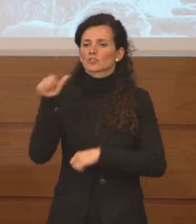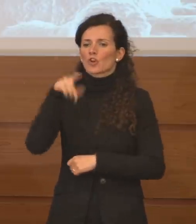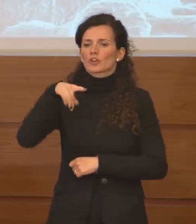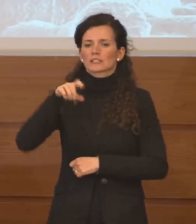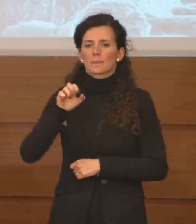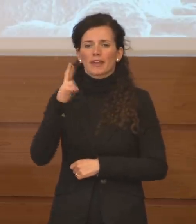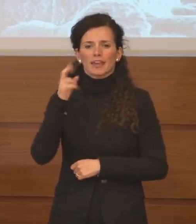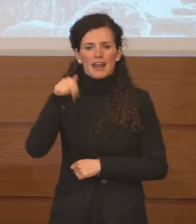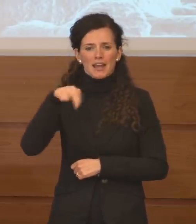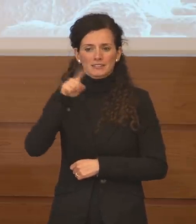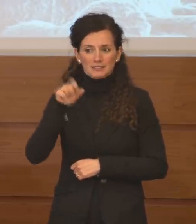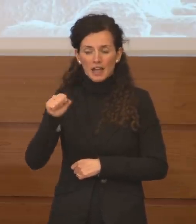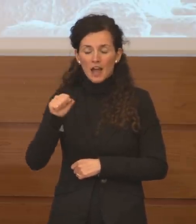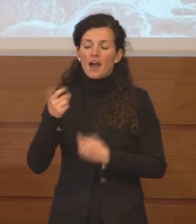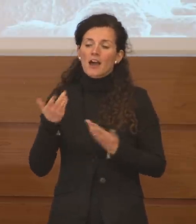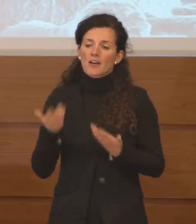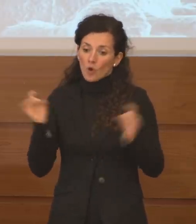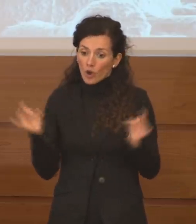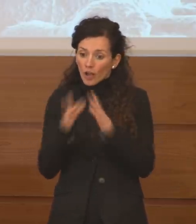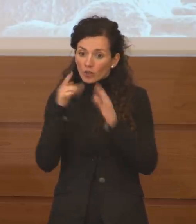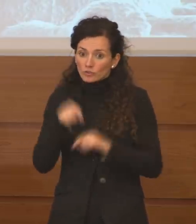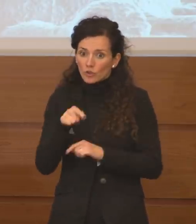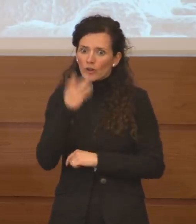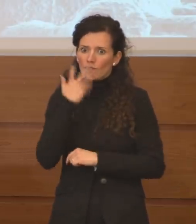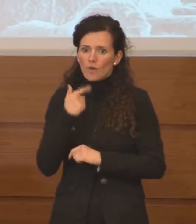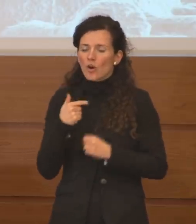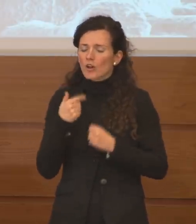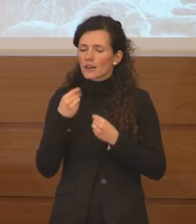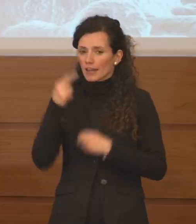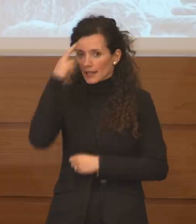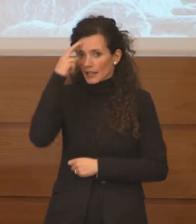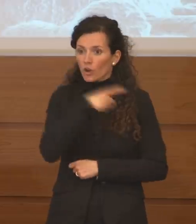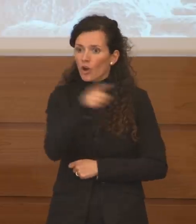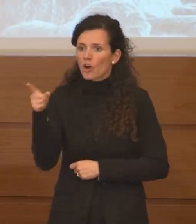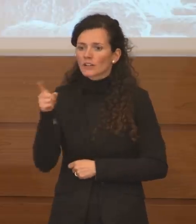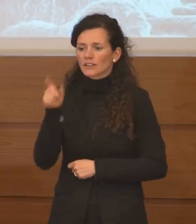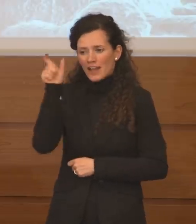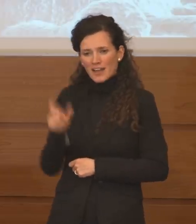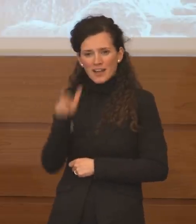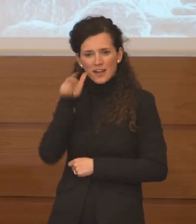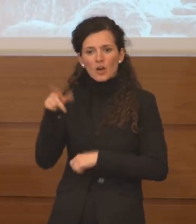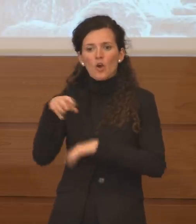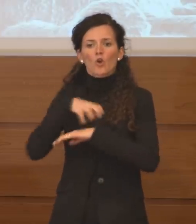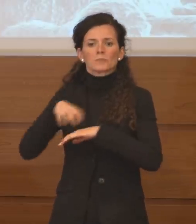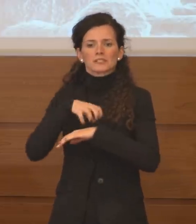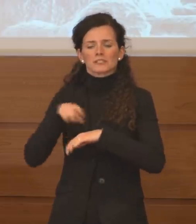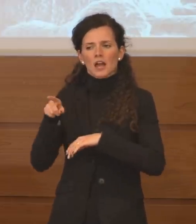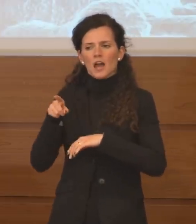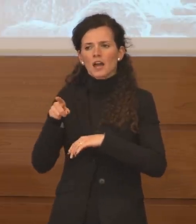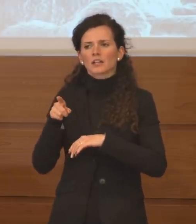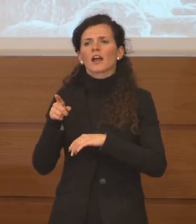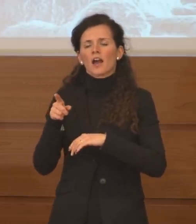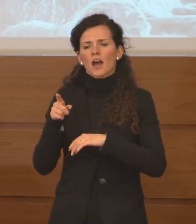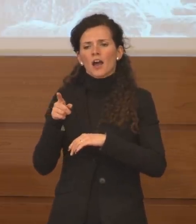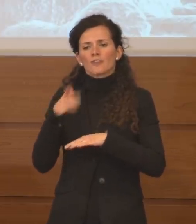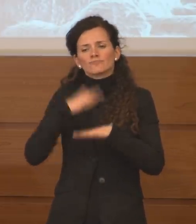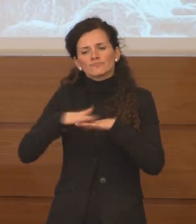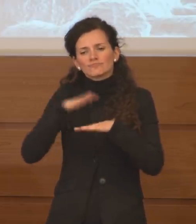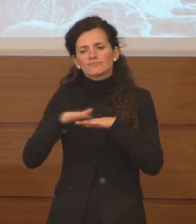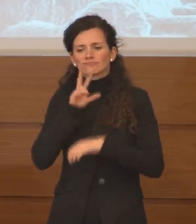ricordare che la Commissaria ha avuto parole di apprezzamento per